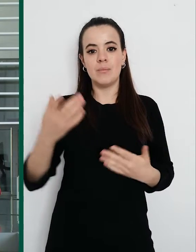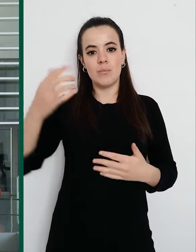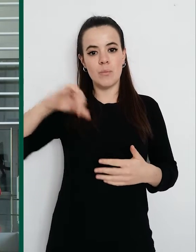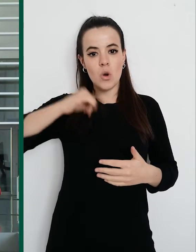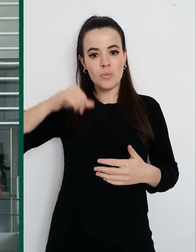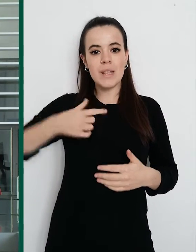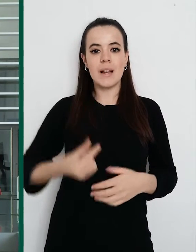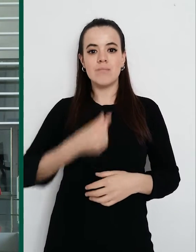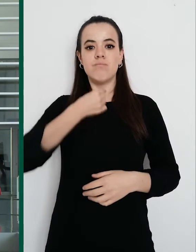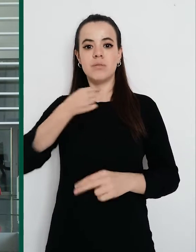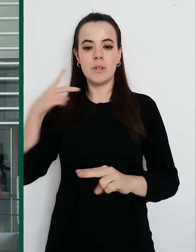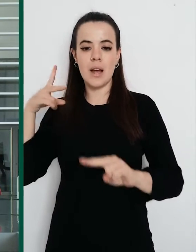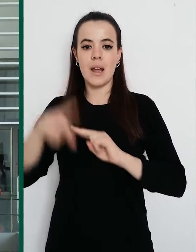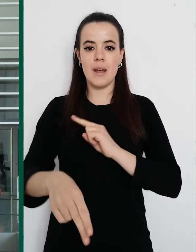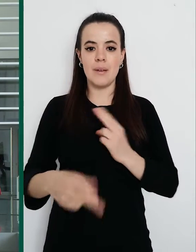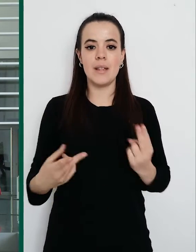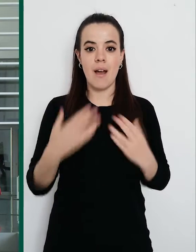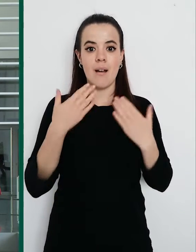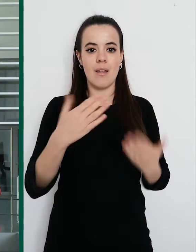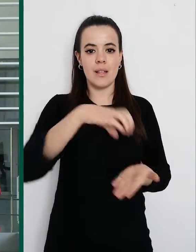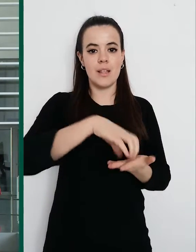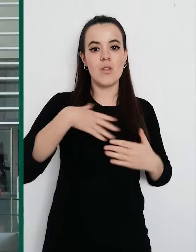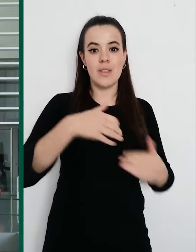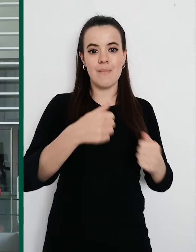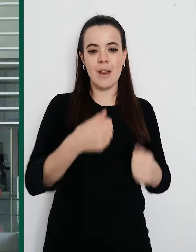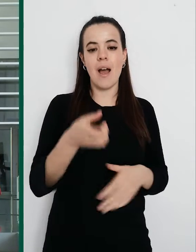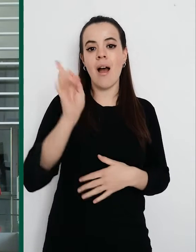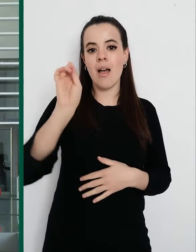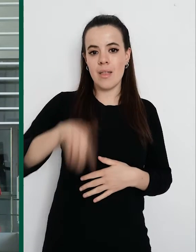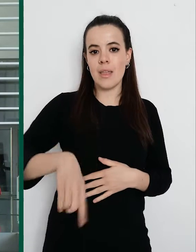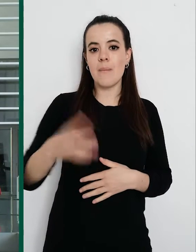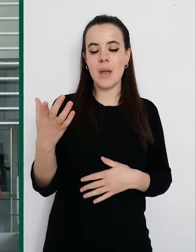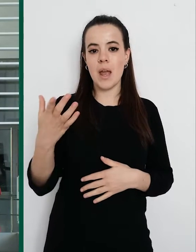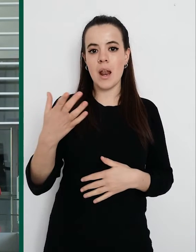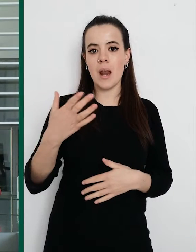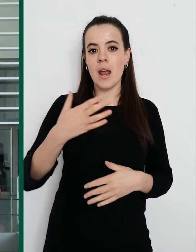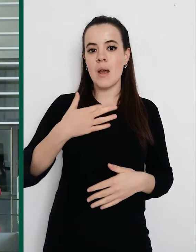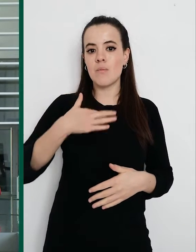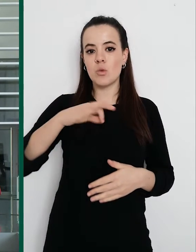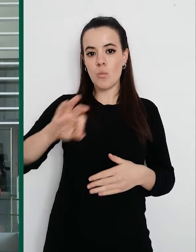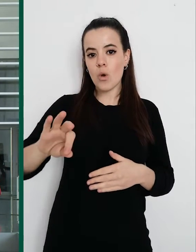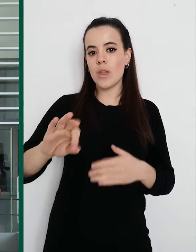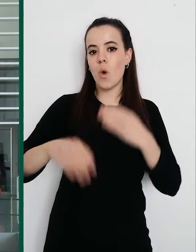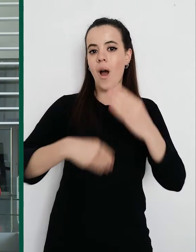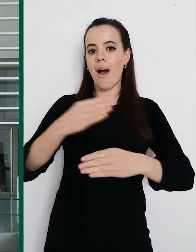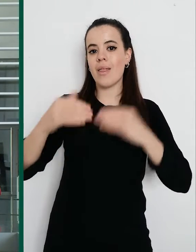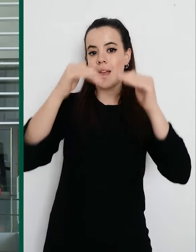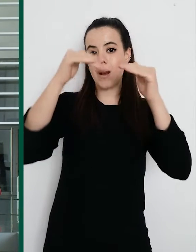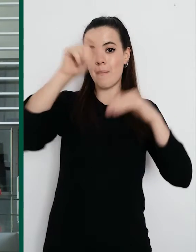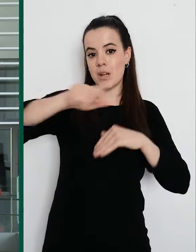saturar la atención hospitalaria y poder incluso ser cuidados con atención domiciliaria enfermos en sus casas. Por lo tanto, también